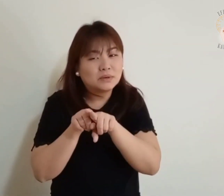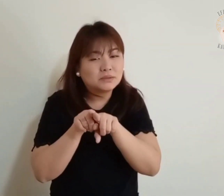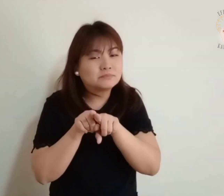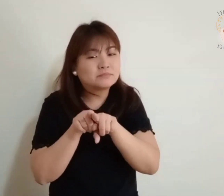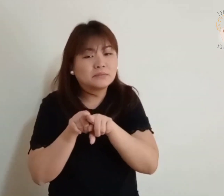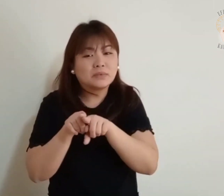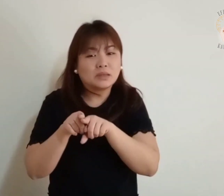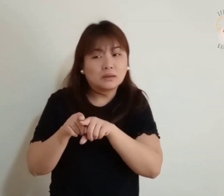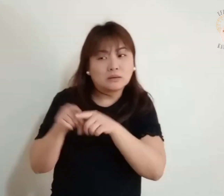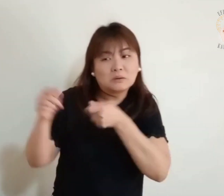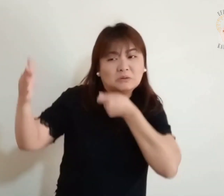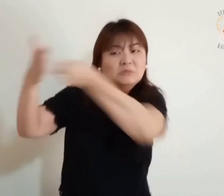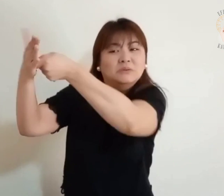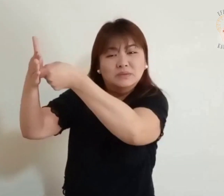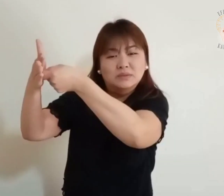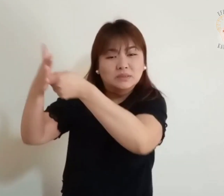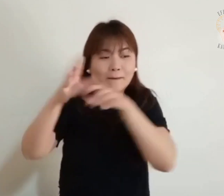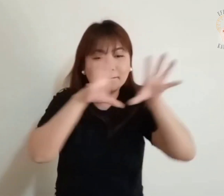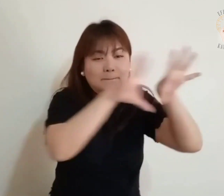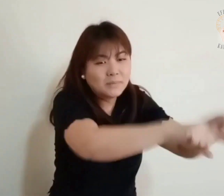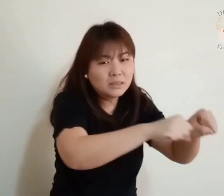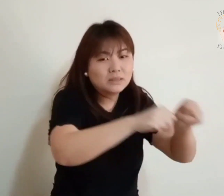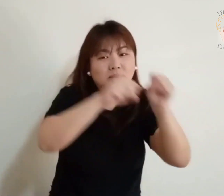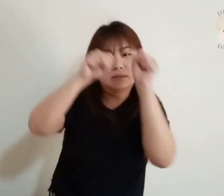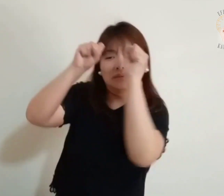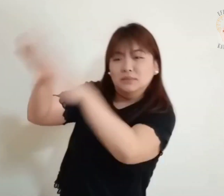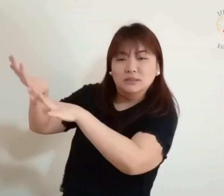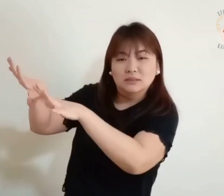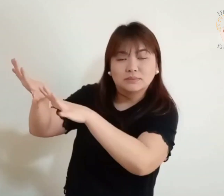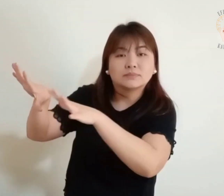E eles Matarão Alguns De vós